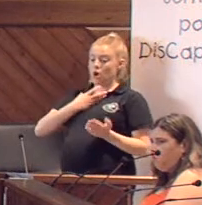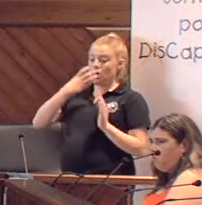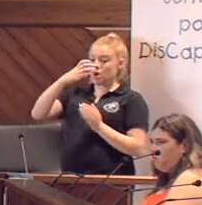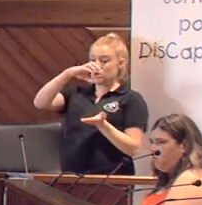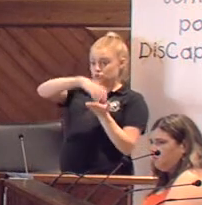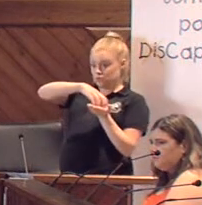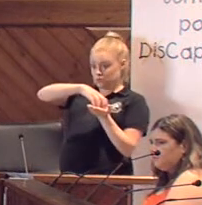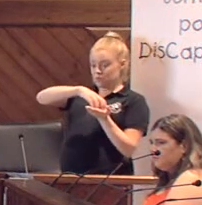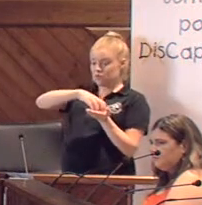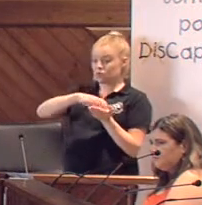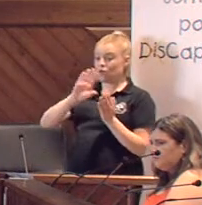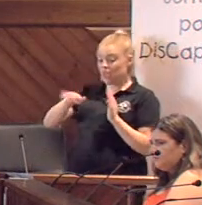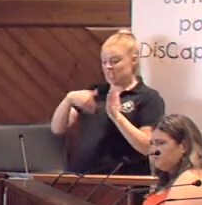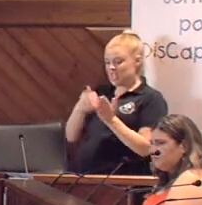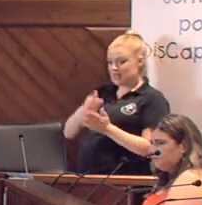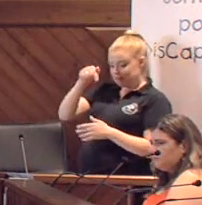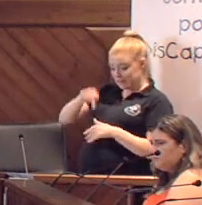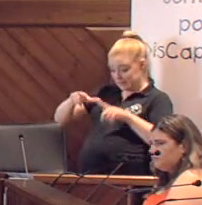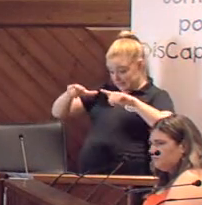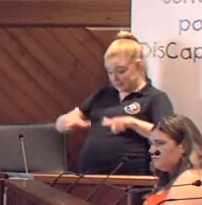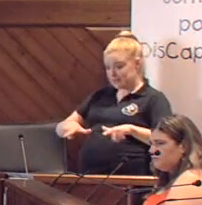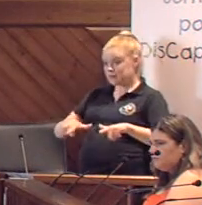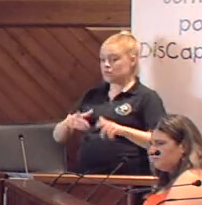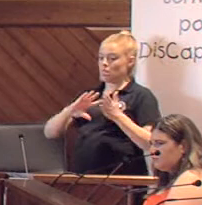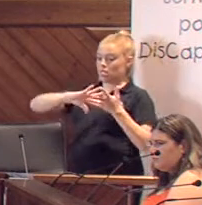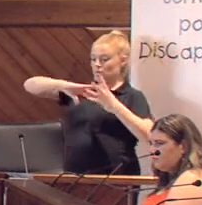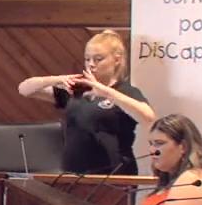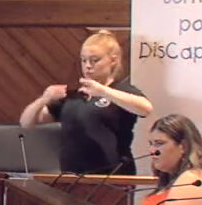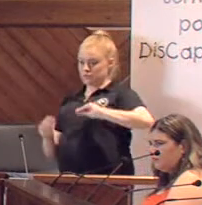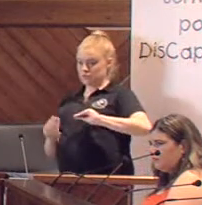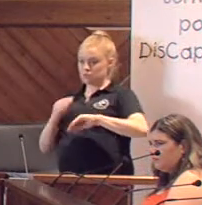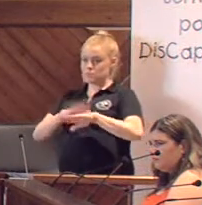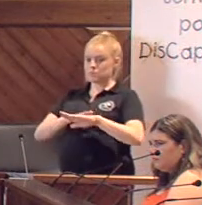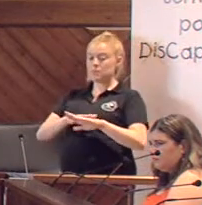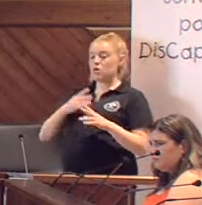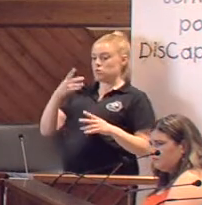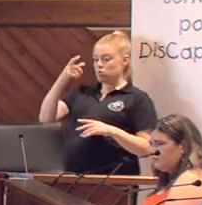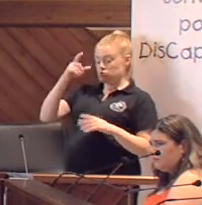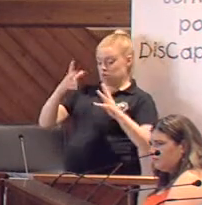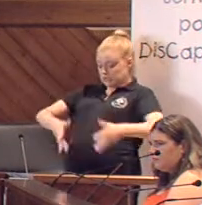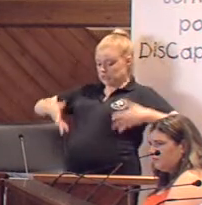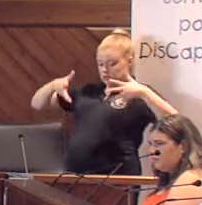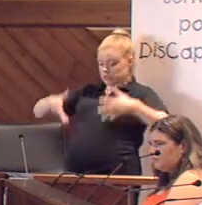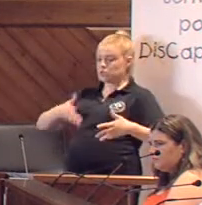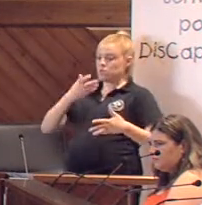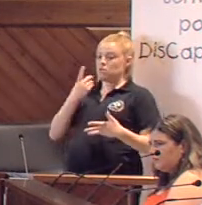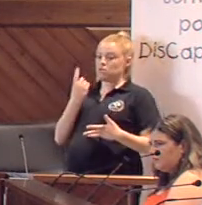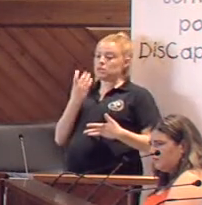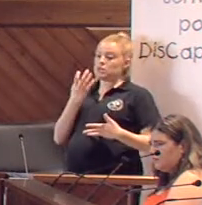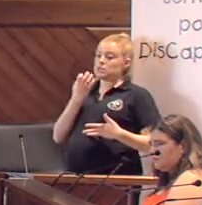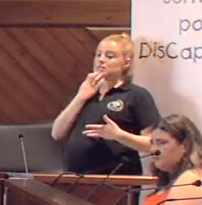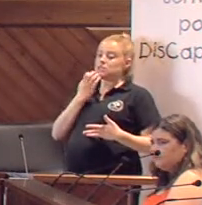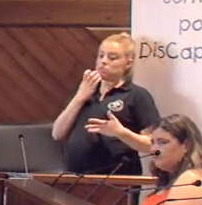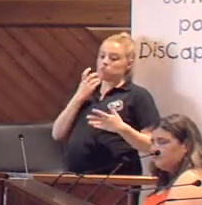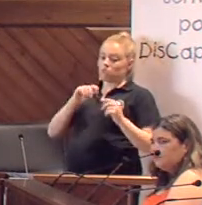y hasta esta sala de plenos, se adapten para que pueda entrar correctamente una silla sin necesidad de desmontarla.